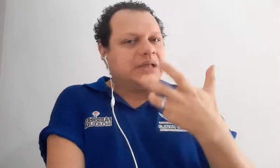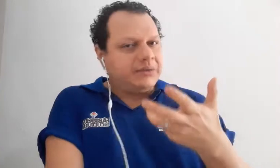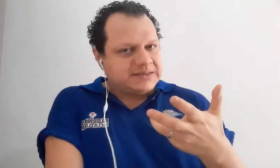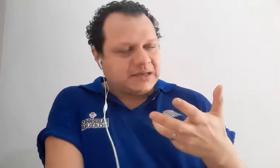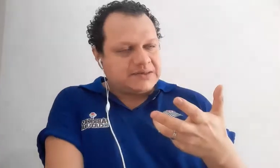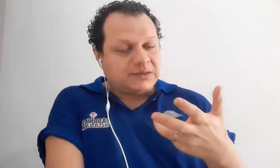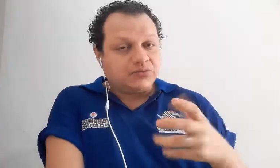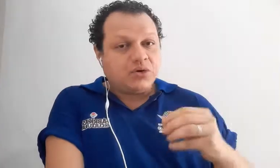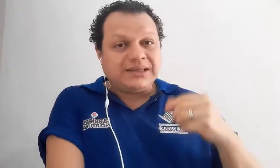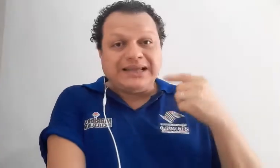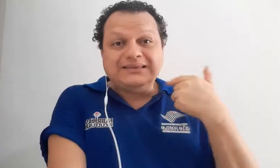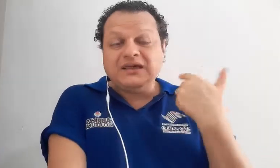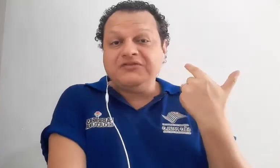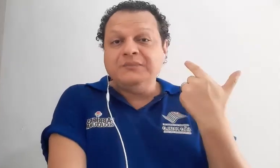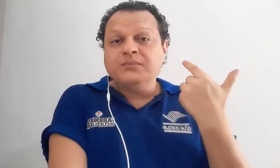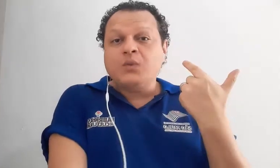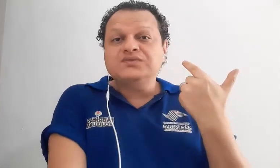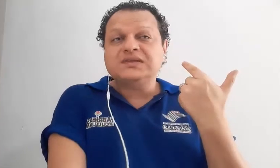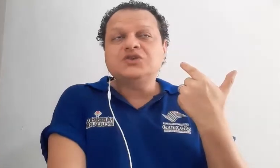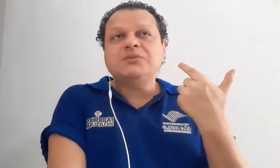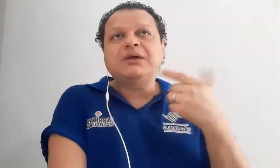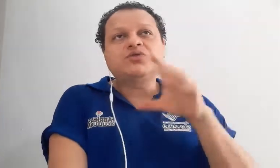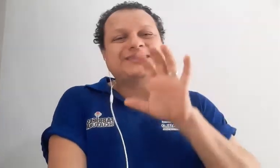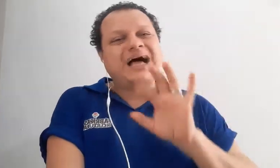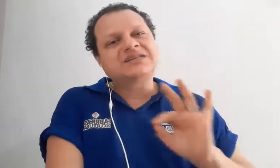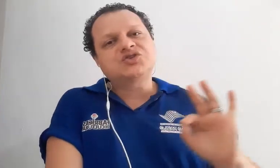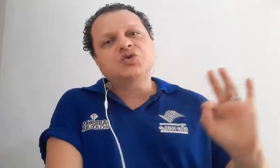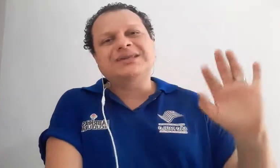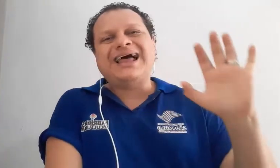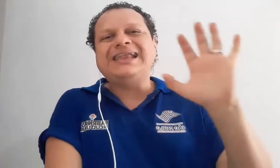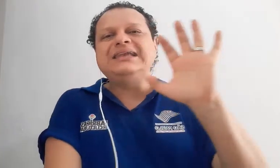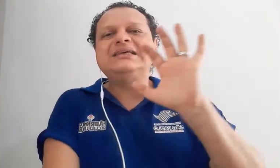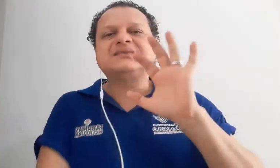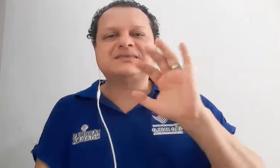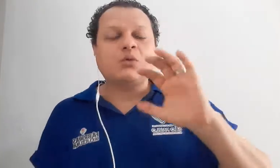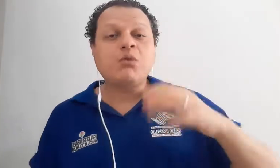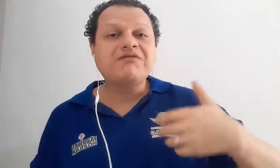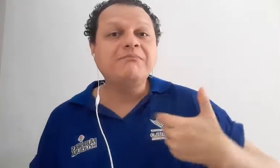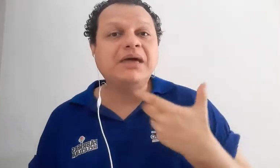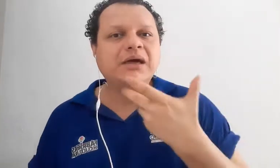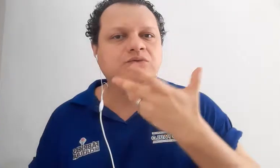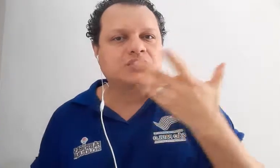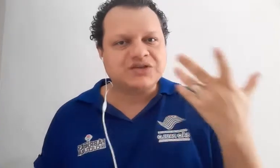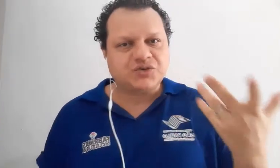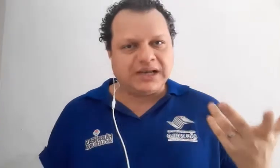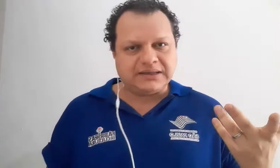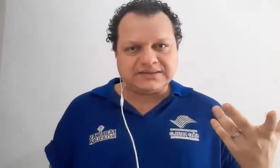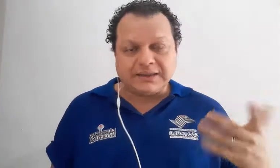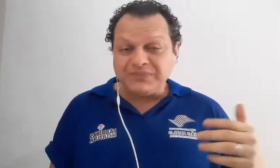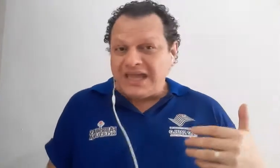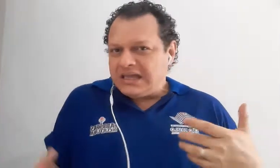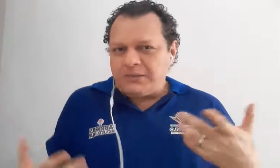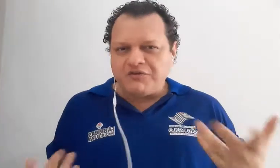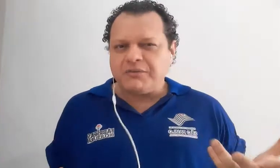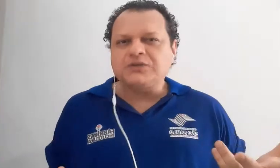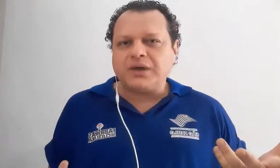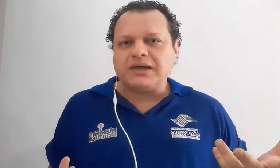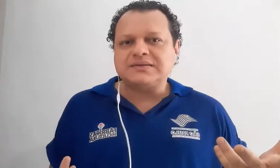essa questão toda, ele teve um sentimento nacionalista, um movimento nacionalista. Que movimento é esse?